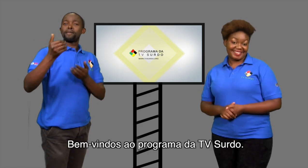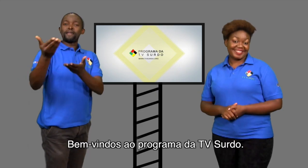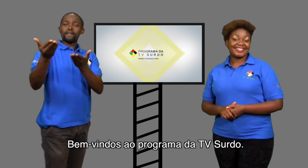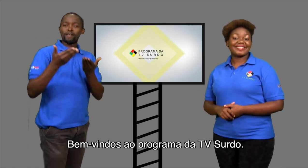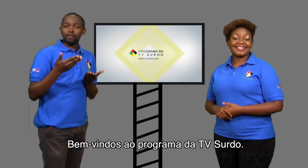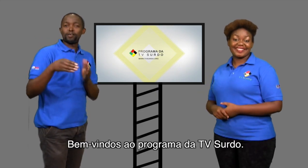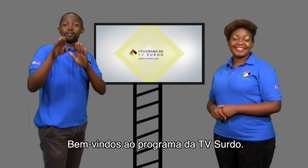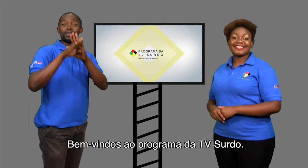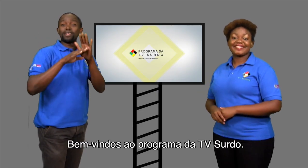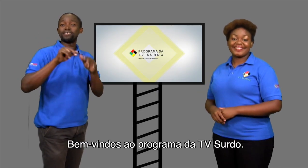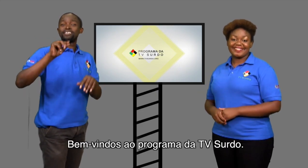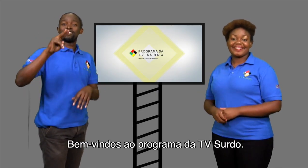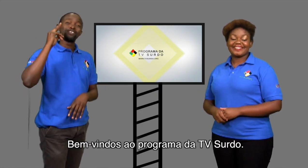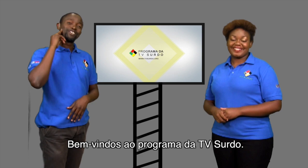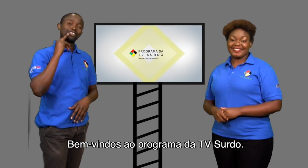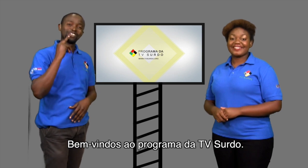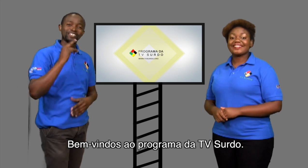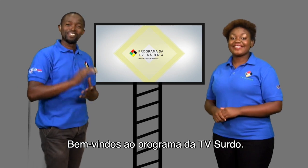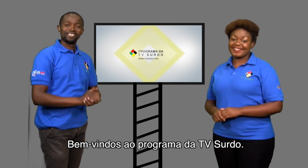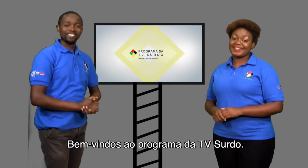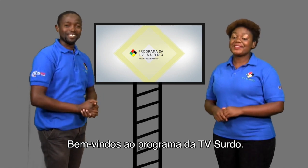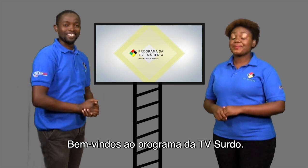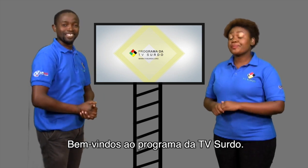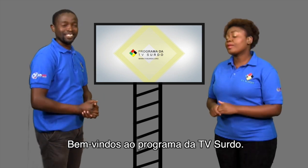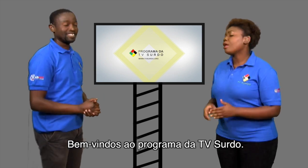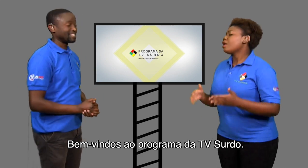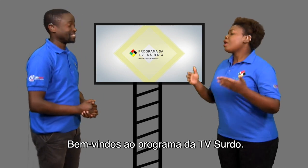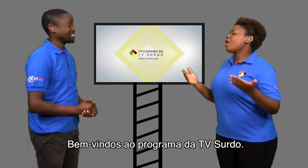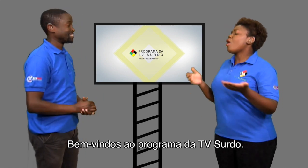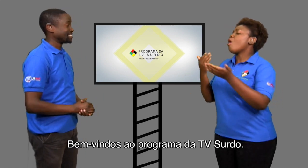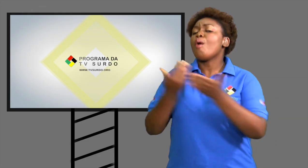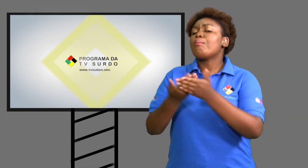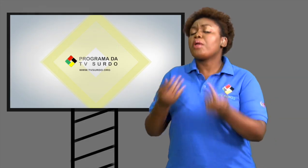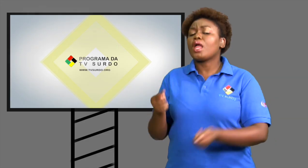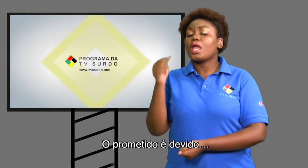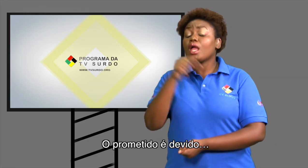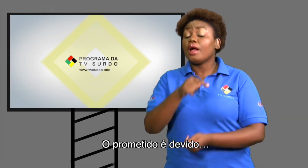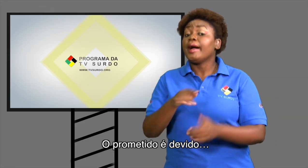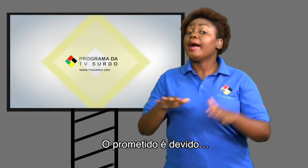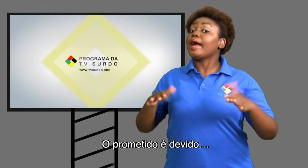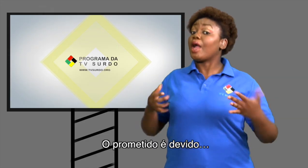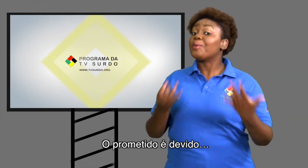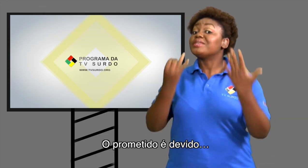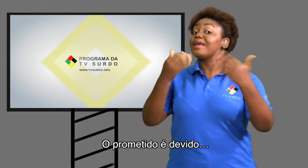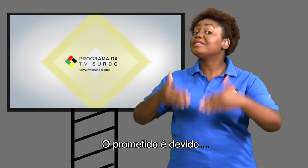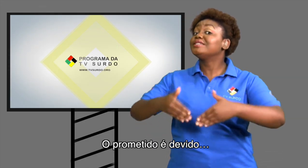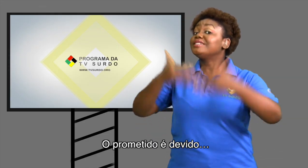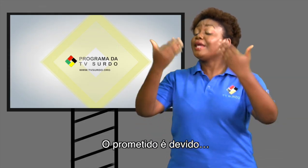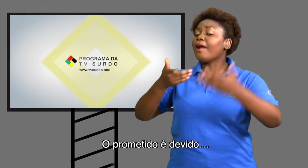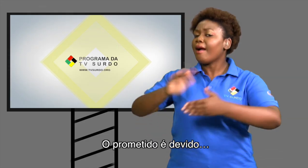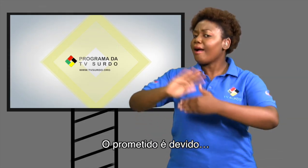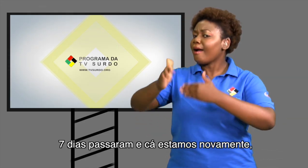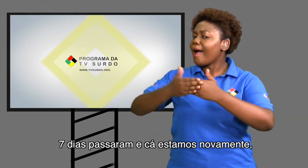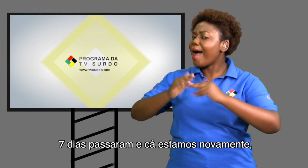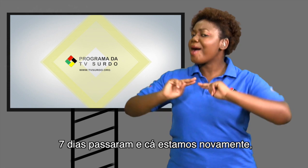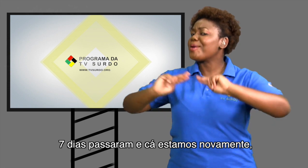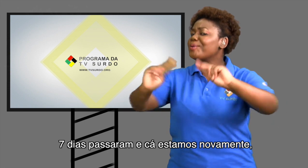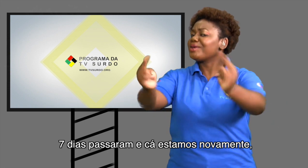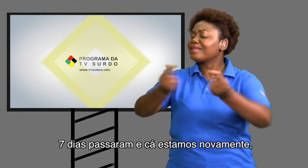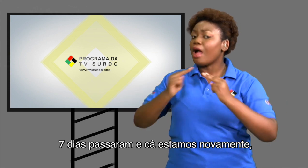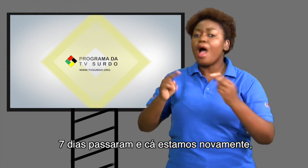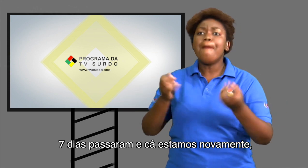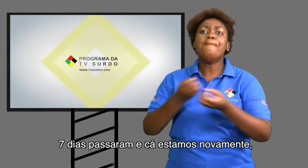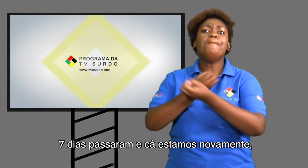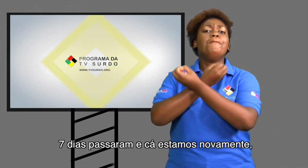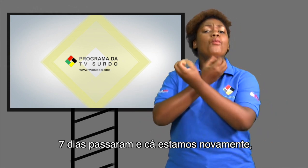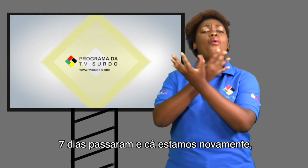Bem-vindos ao programa da TV Surdo. O prometido é devido. Sete dias passaram e cá